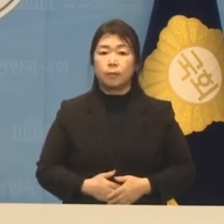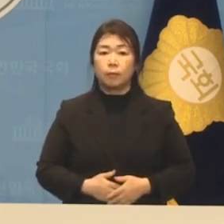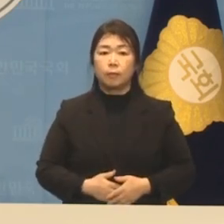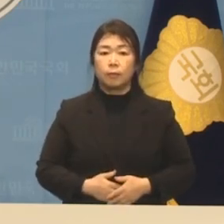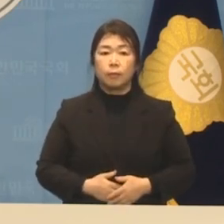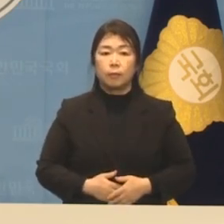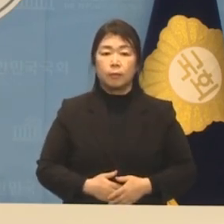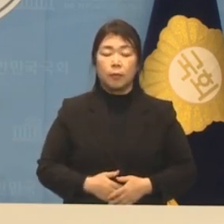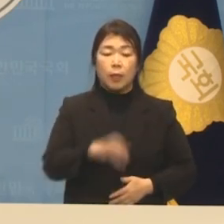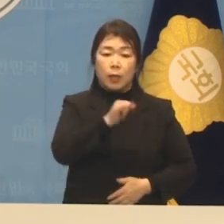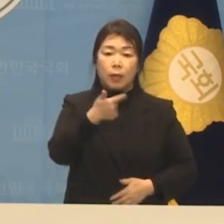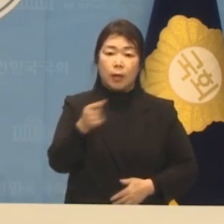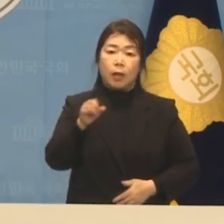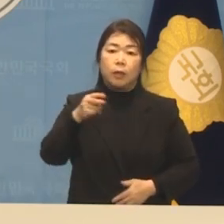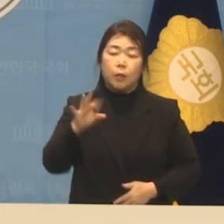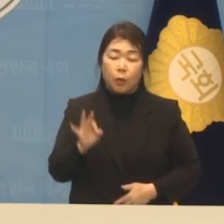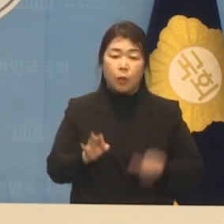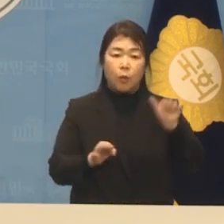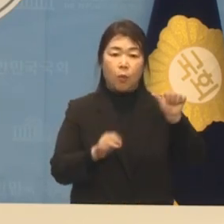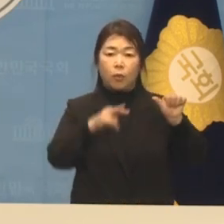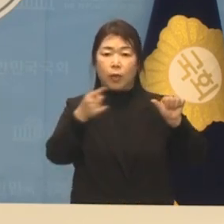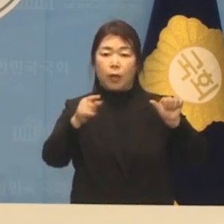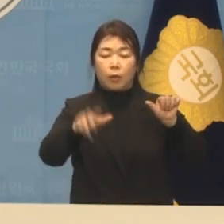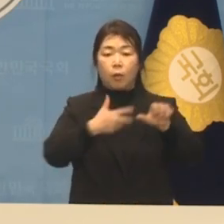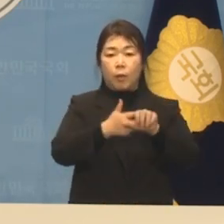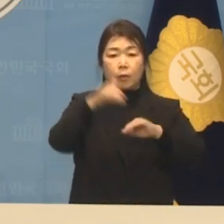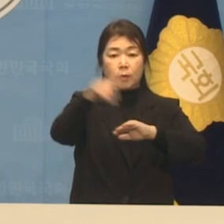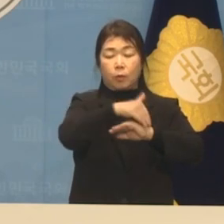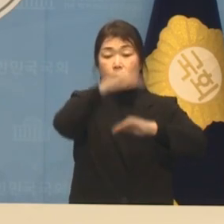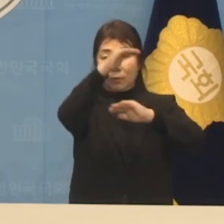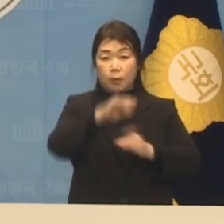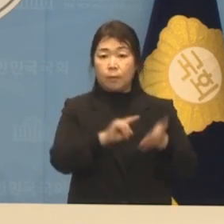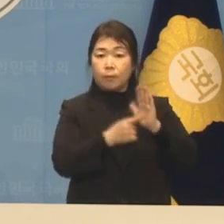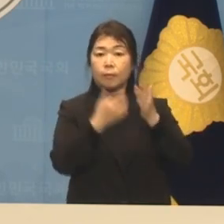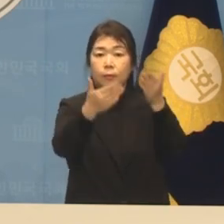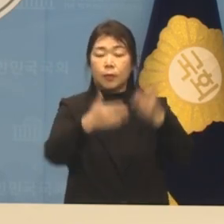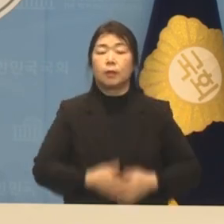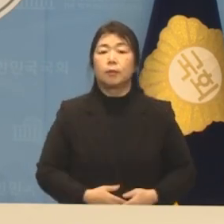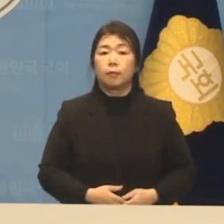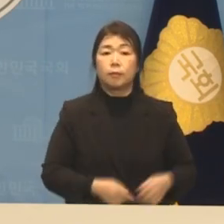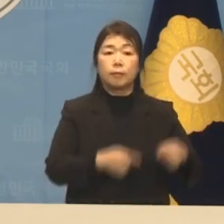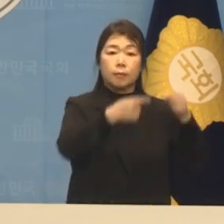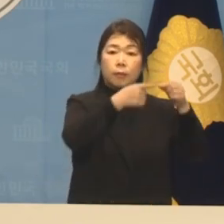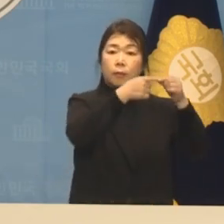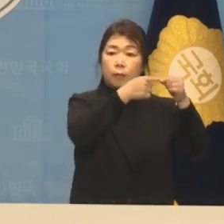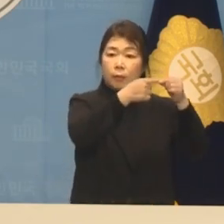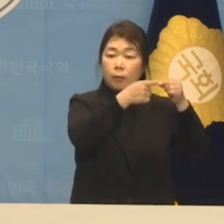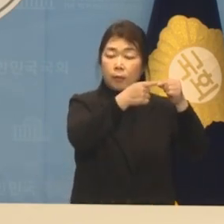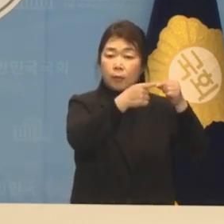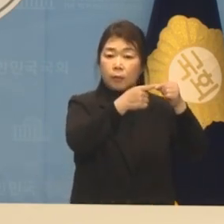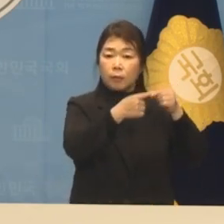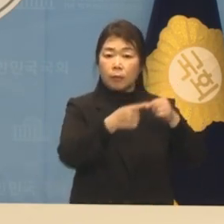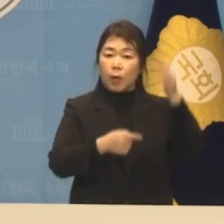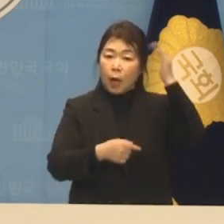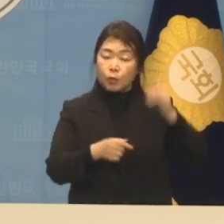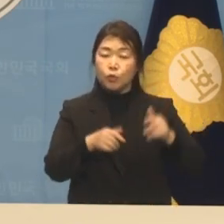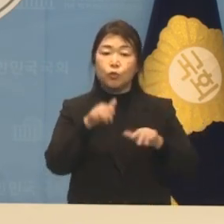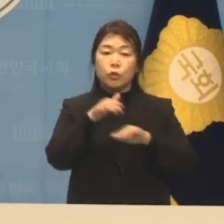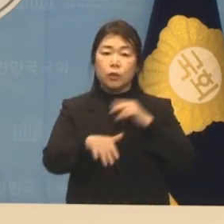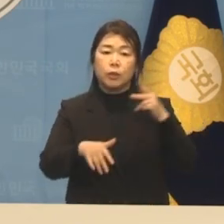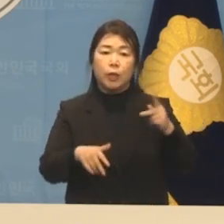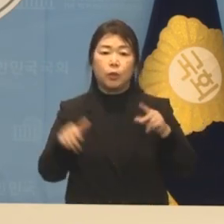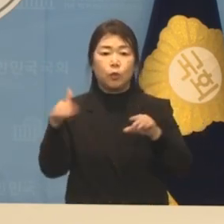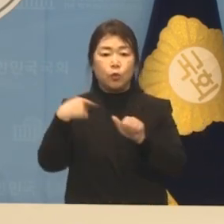이나영의 민생 먼저 5대 혁명 정책 비전 하나, K교육혁명의 중심